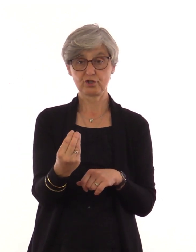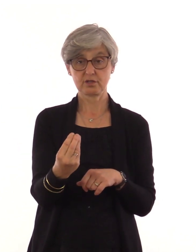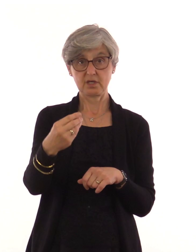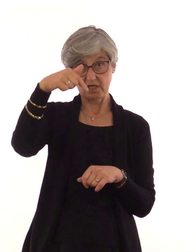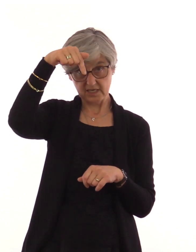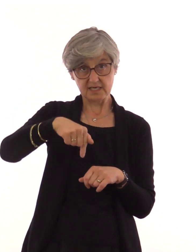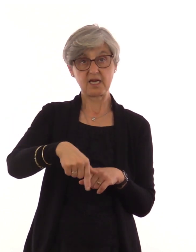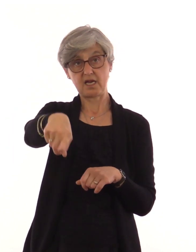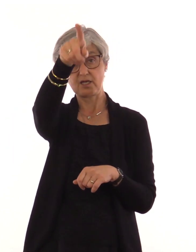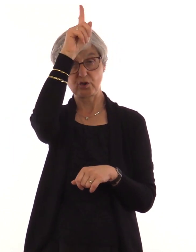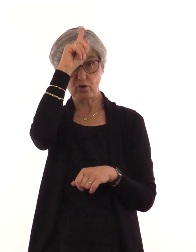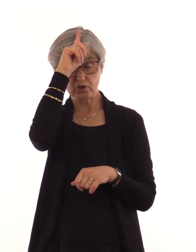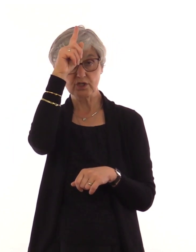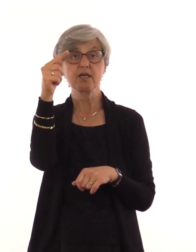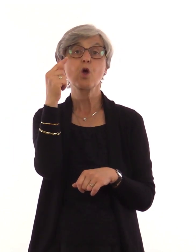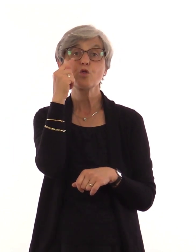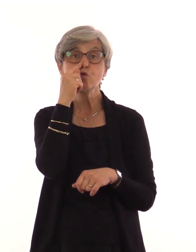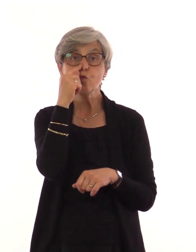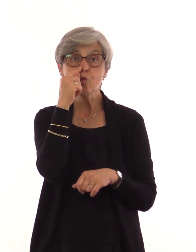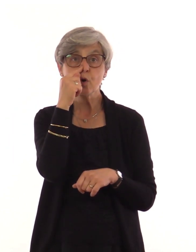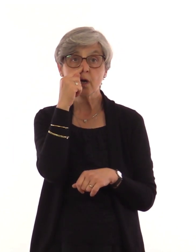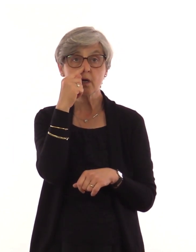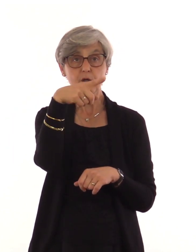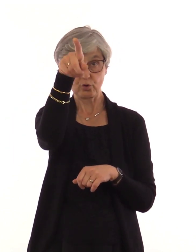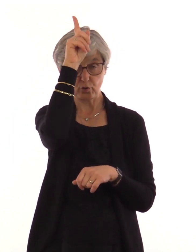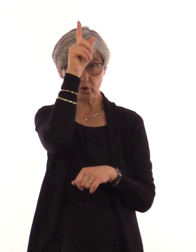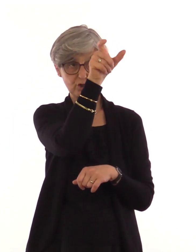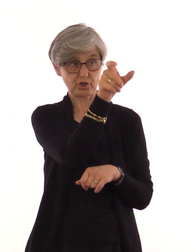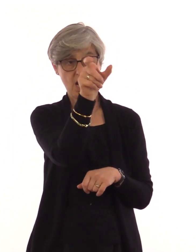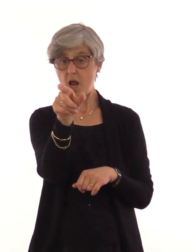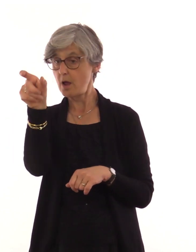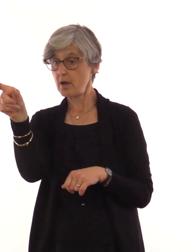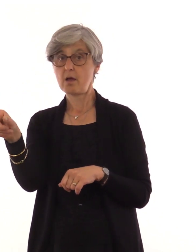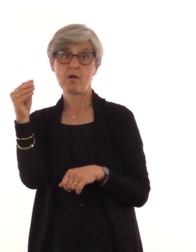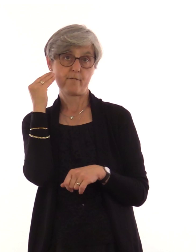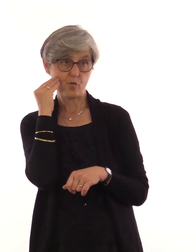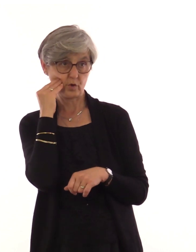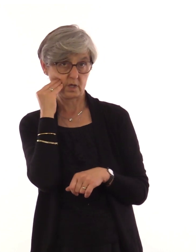Die AfD will, dass in Deutschland keine Ausländer leben.